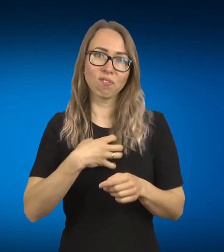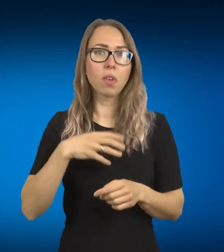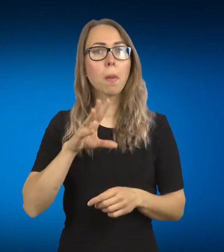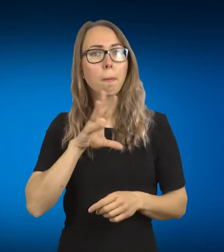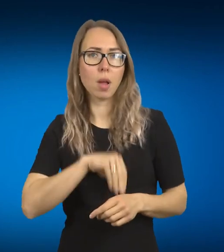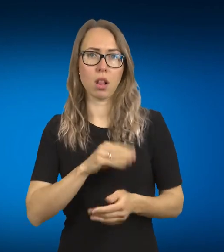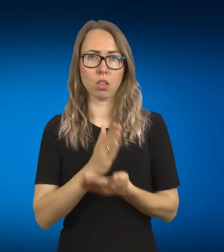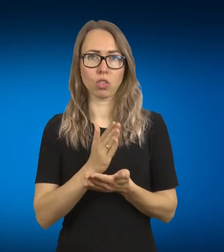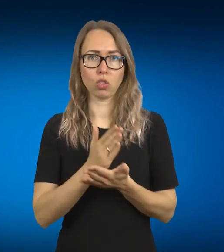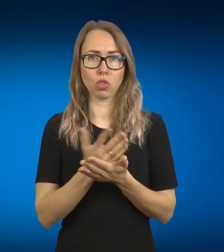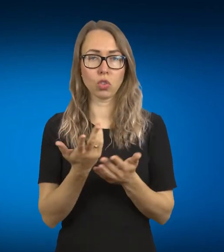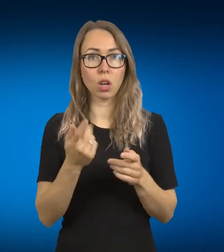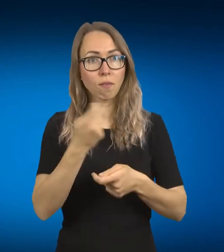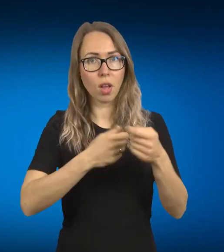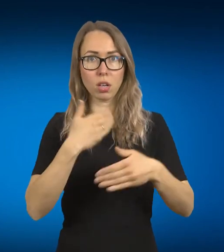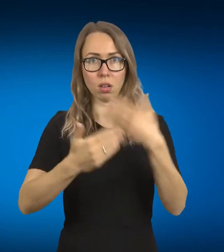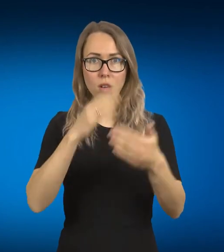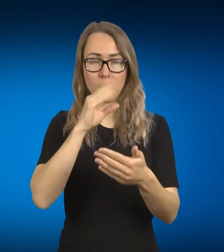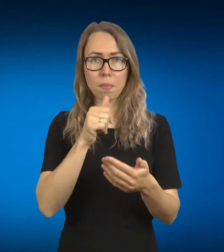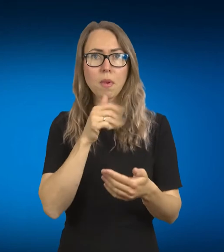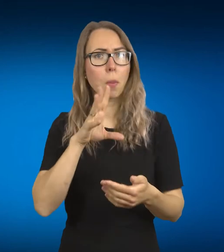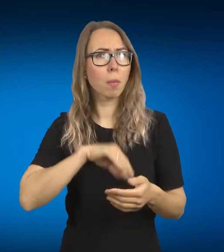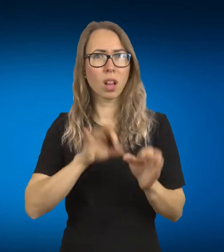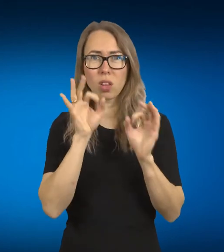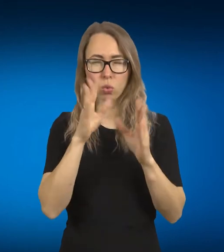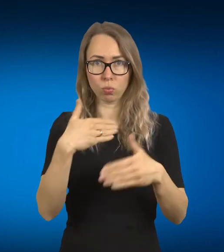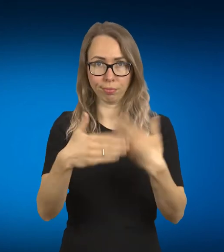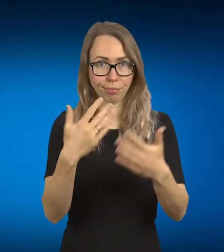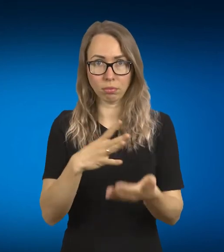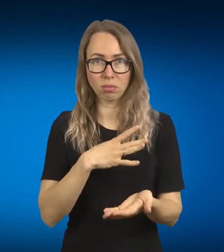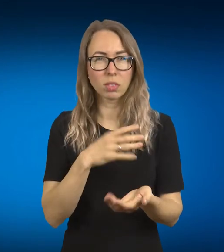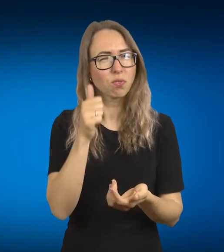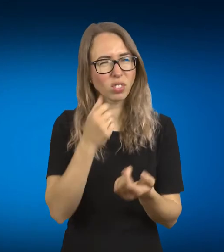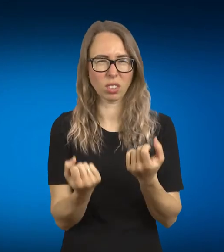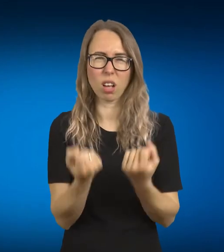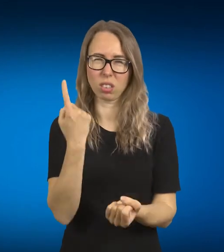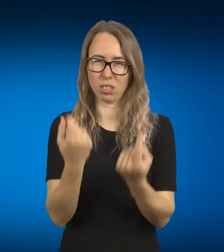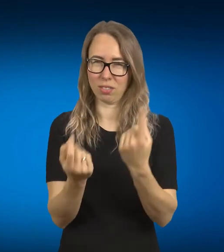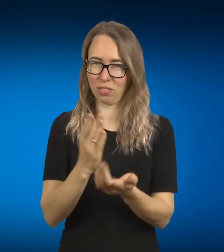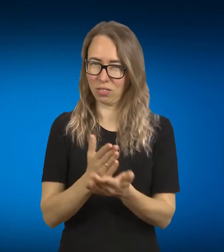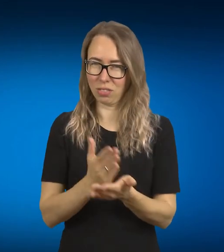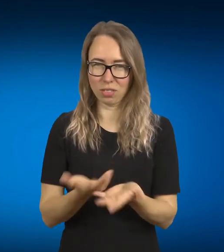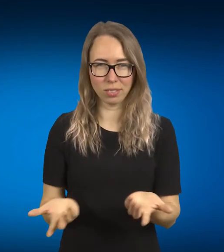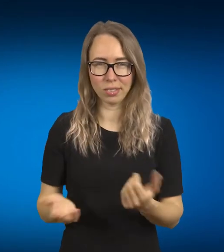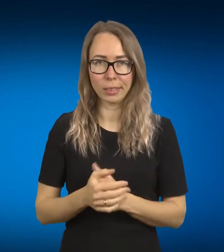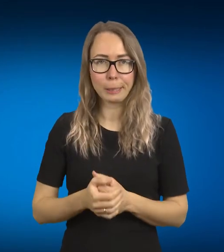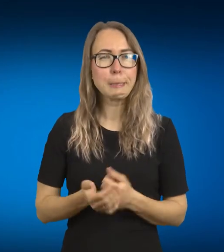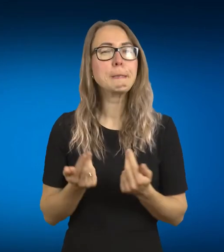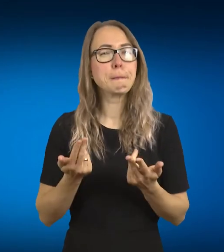nestovėti vietoje. Tai tu iššūki visą laiką yra. Ja, žinai, labai dažnai būna, kai jau kažką